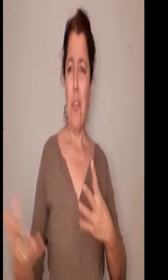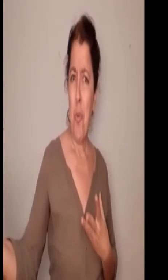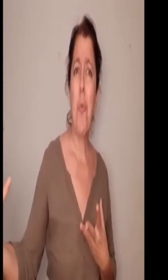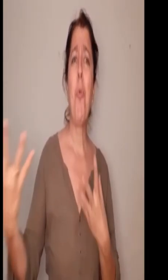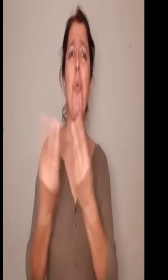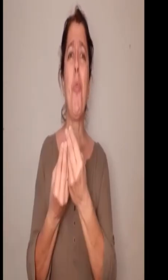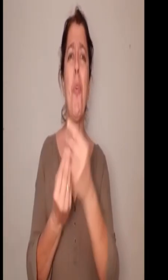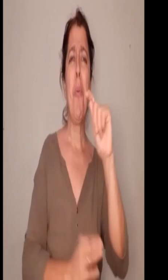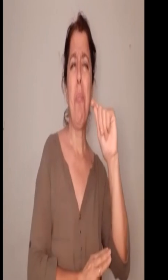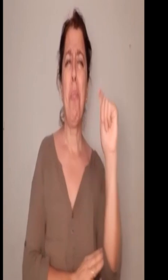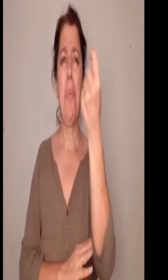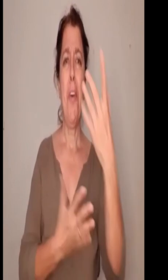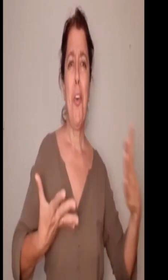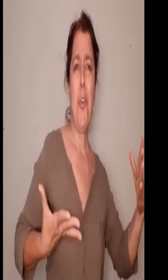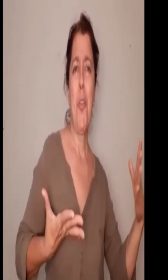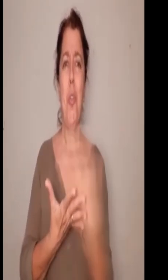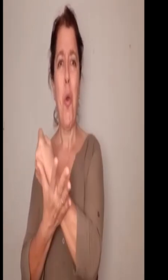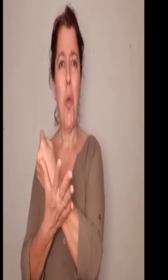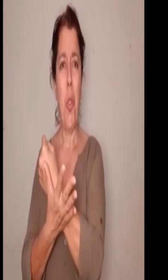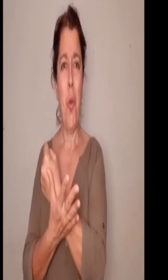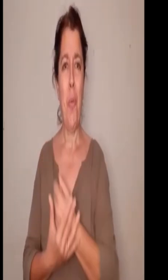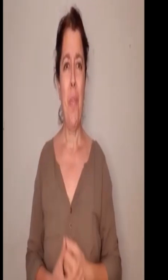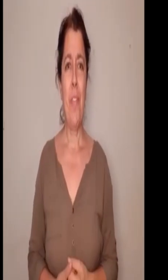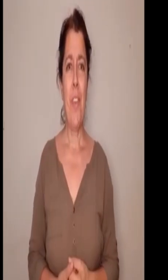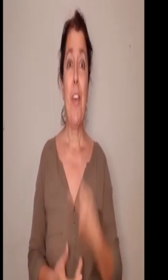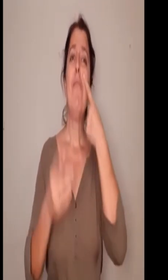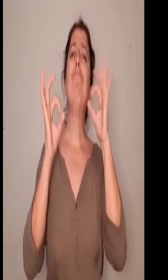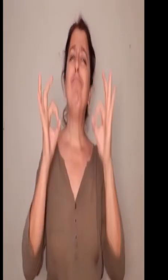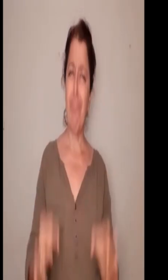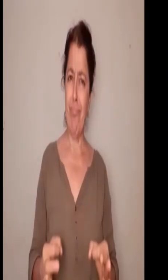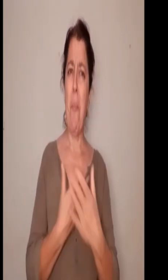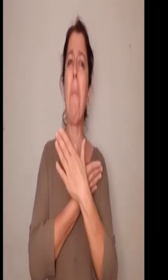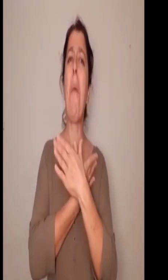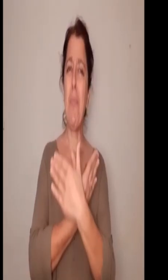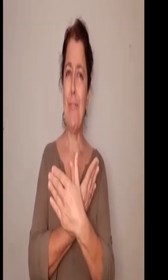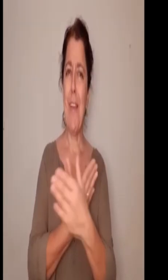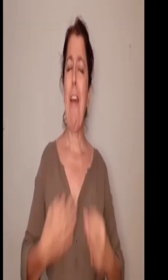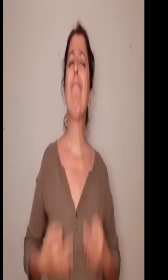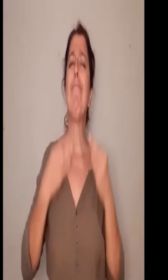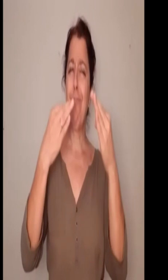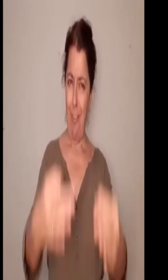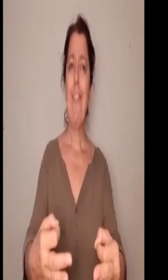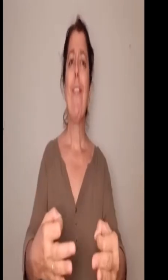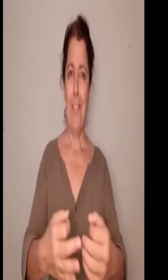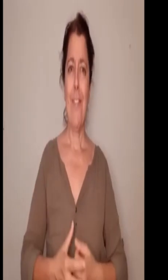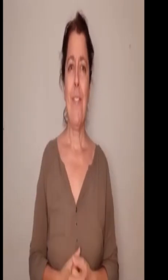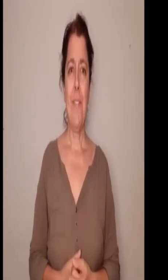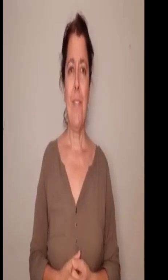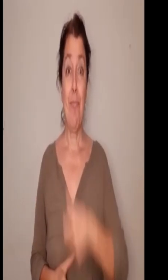miran Pero no ven Y tantas que oyen Pero no escuchan